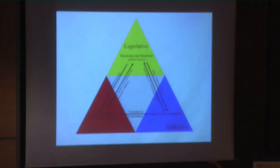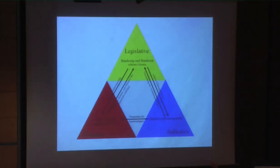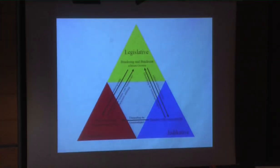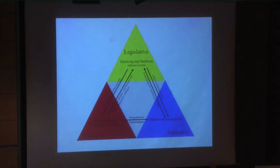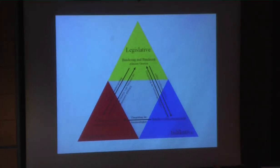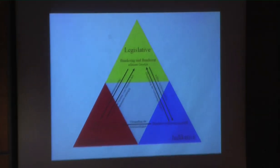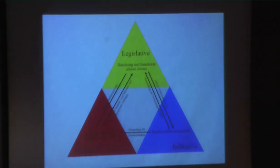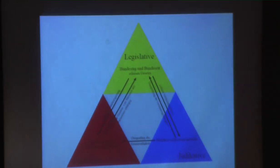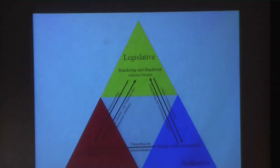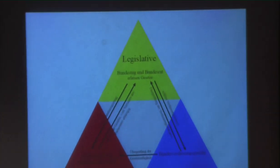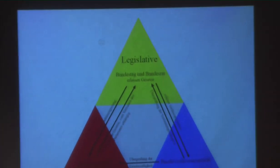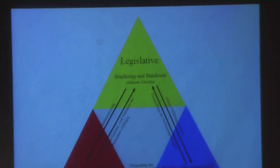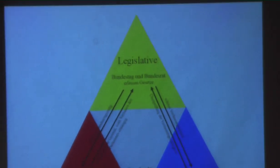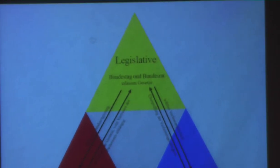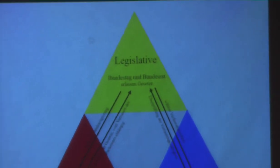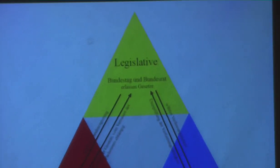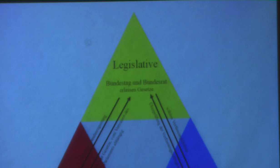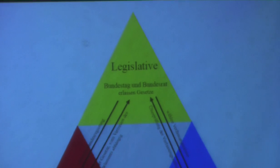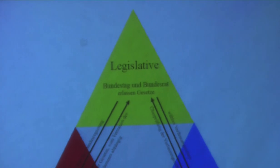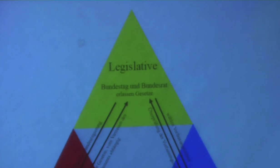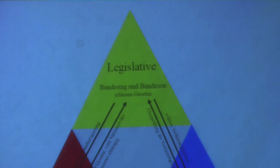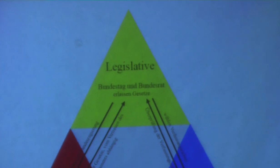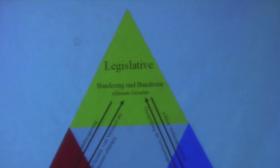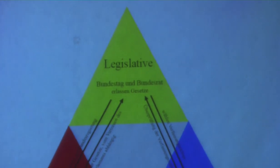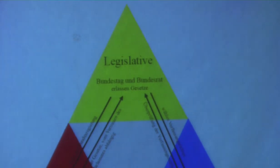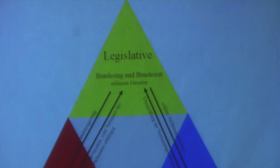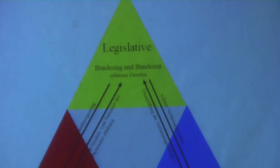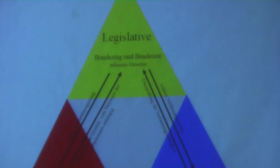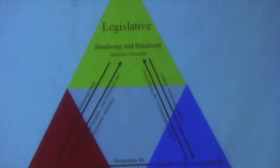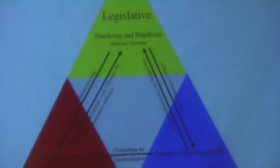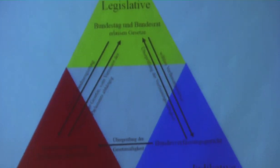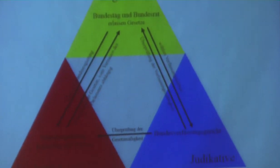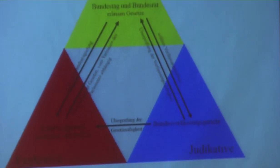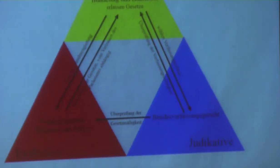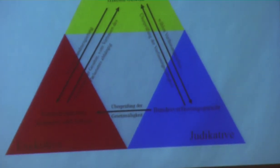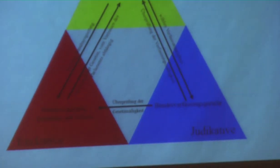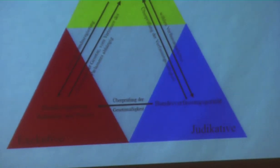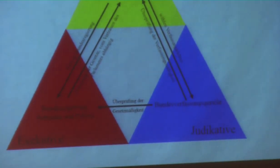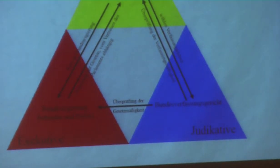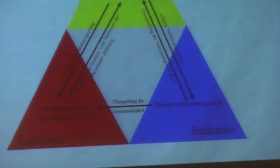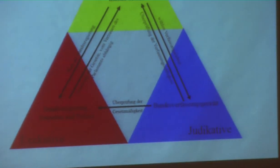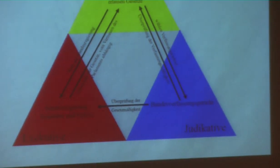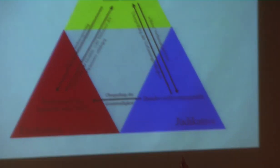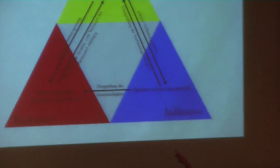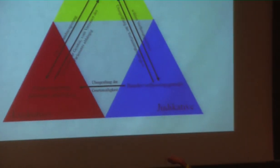kontrolliert auch alles miteinander, eben miteinander in Kontakt. Die Legislative ist